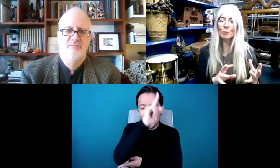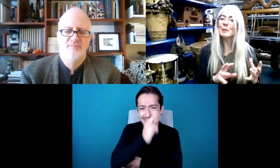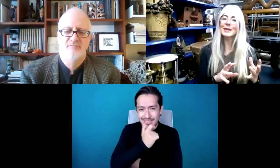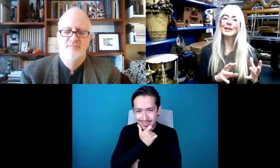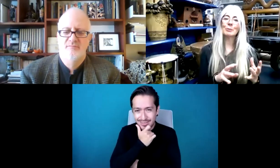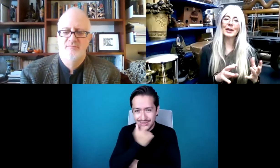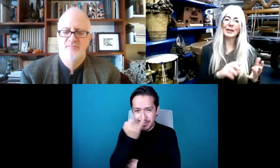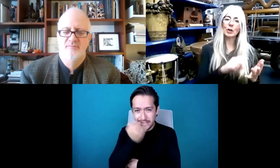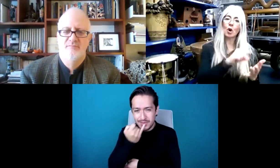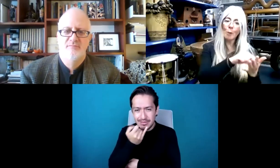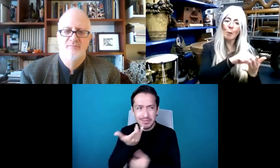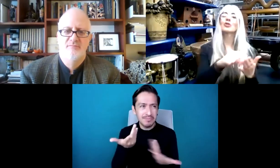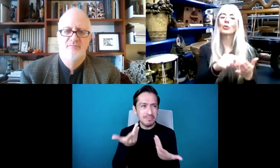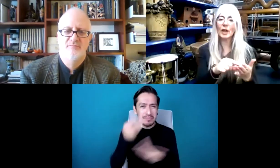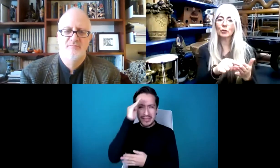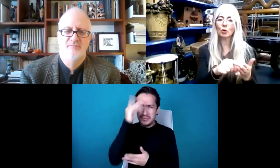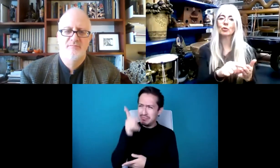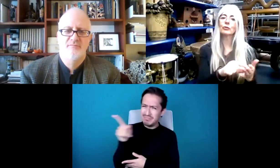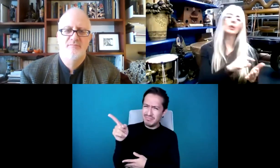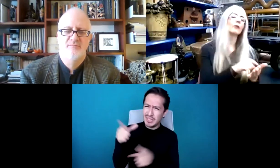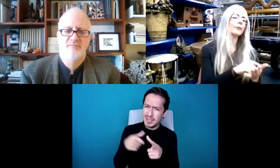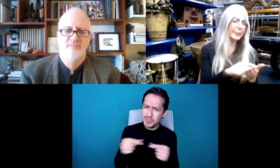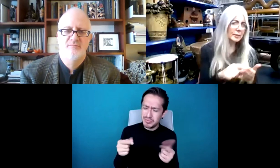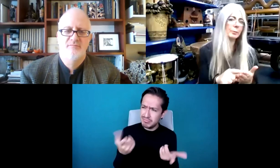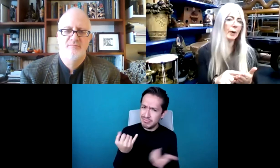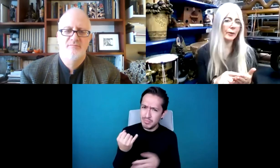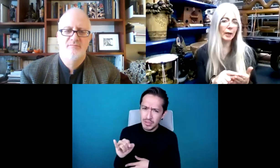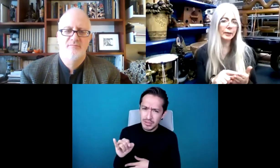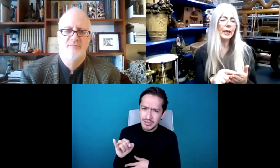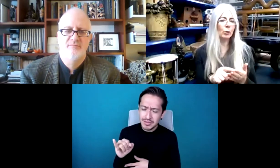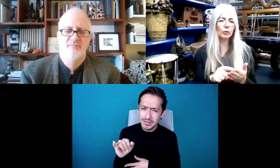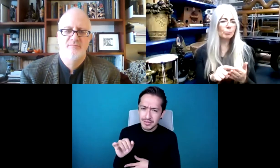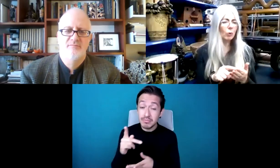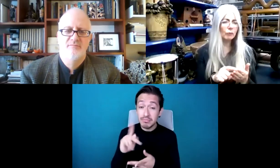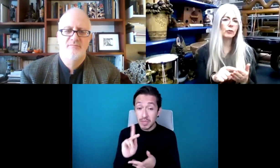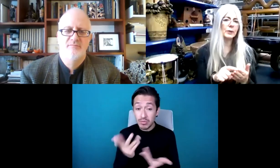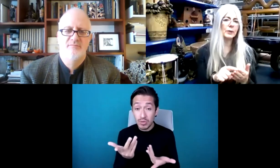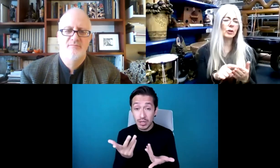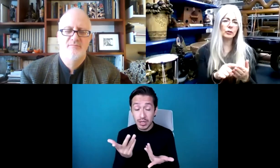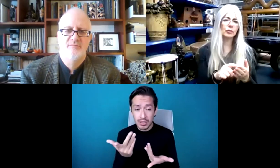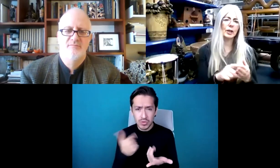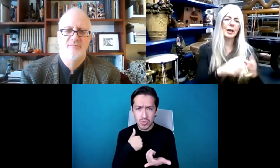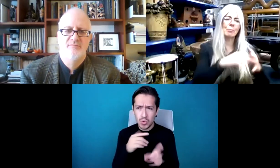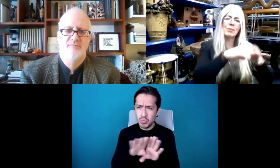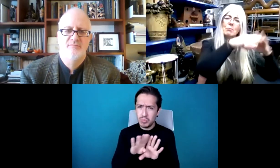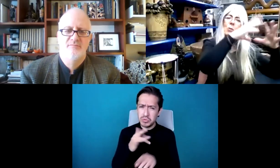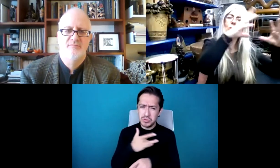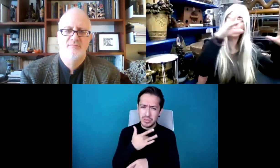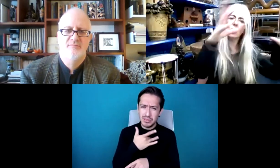curioso que se usara en Japón, pero el comentar al respecto, sentirme ofendida al respecto.